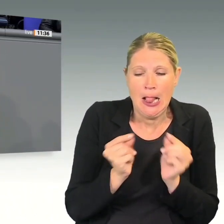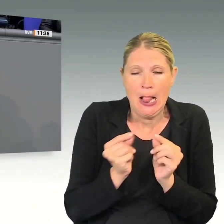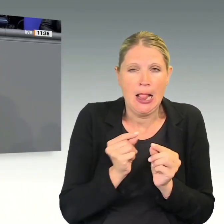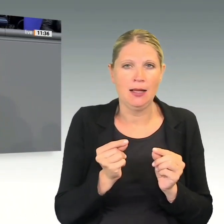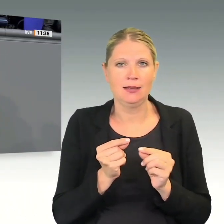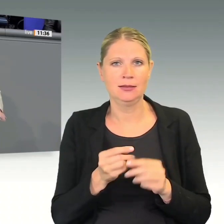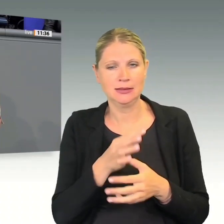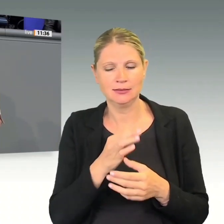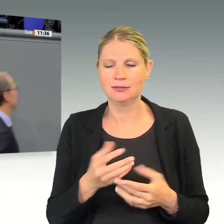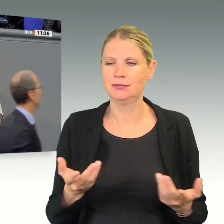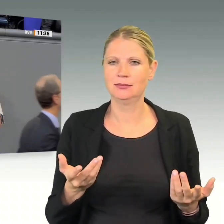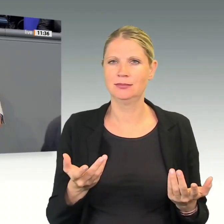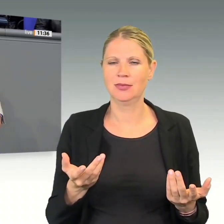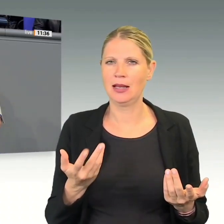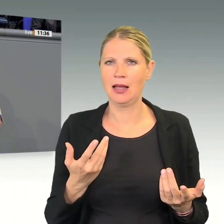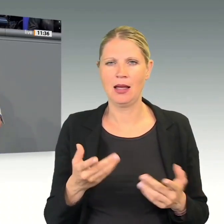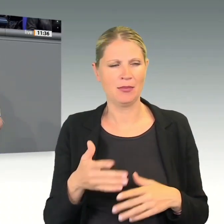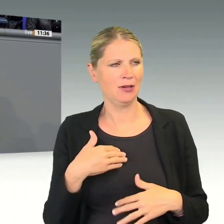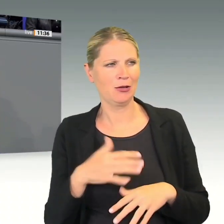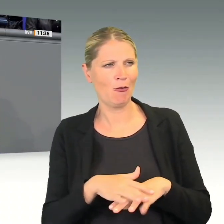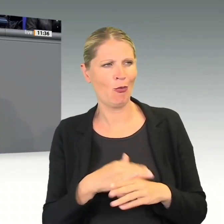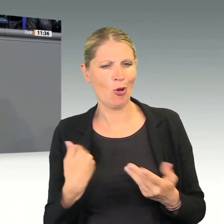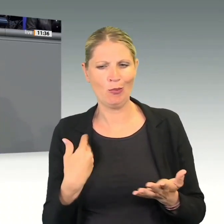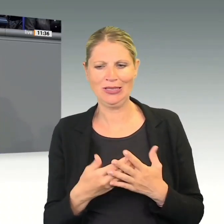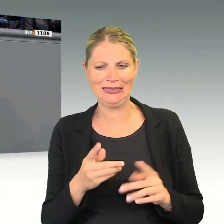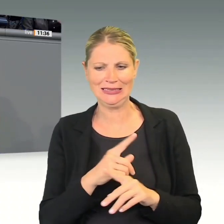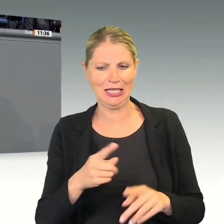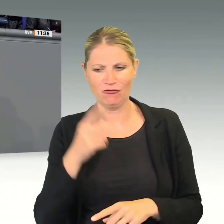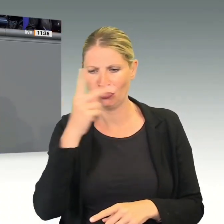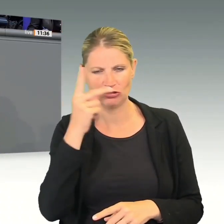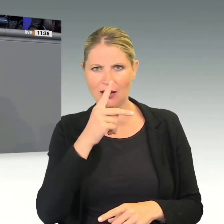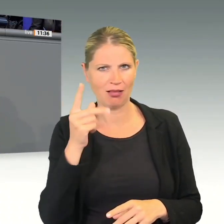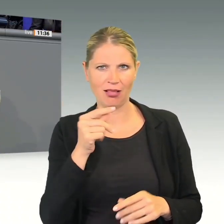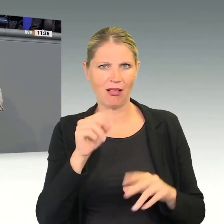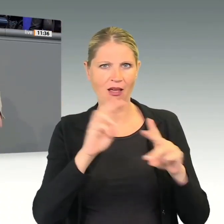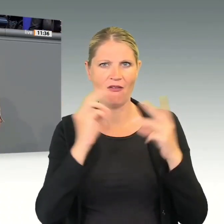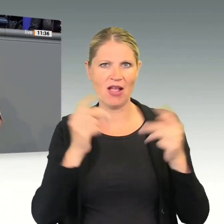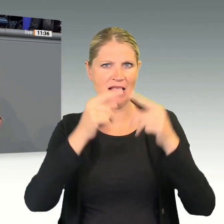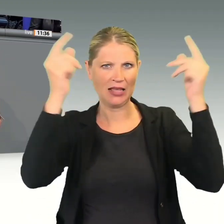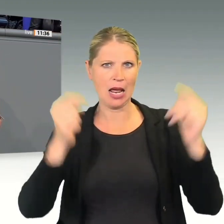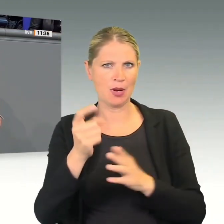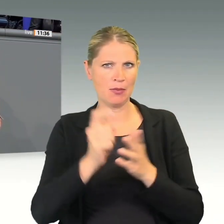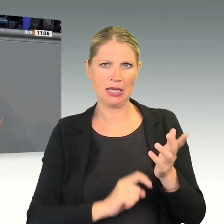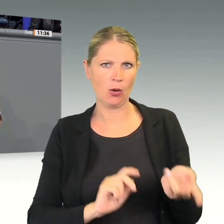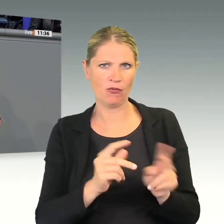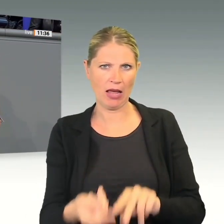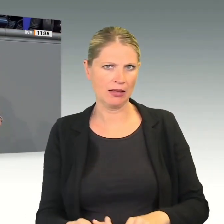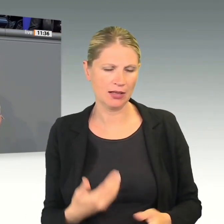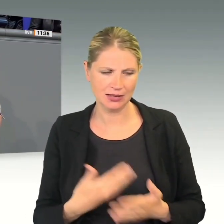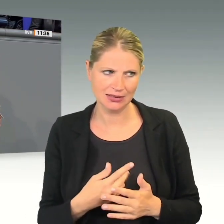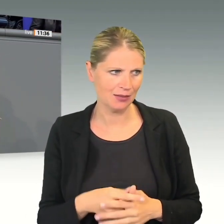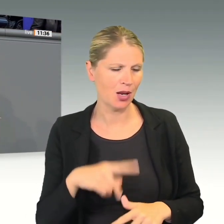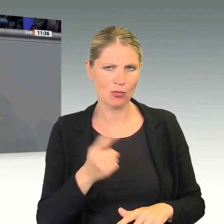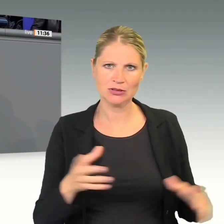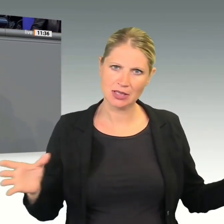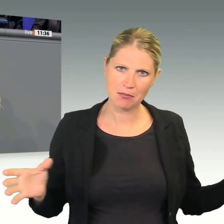haben, dass sich die Rahmenbedingungen für Europa in der Welt geändert haben. Ich finde, wir sollten gemeinsam dafür sorgen, dass wir mehr